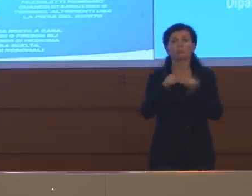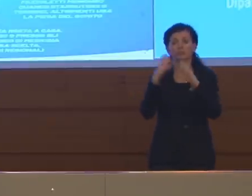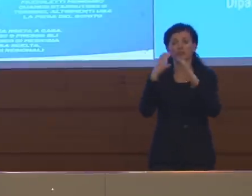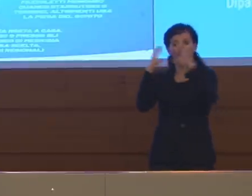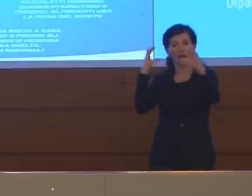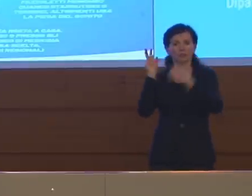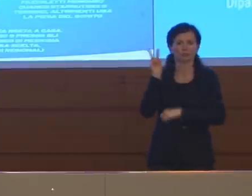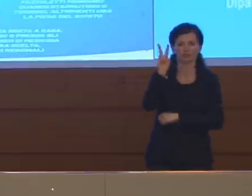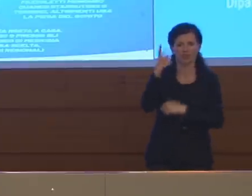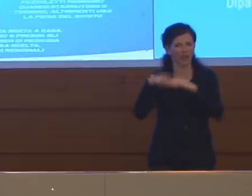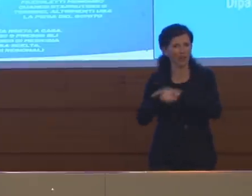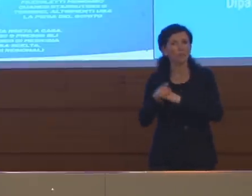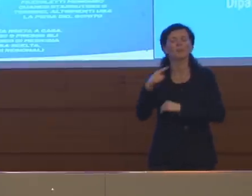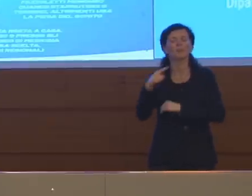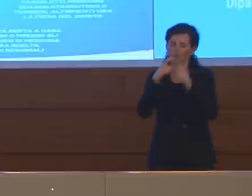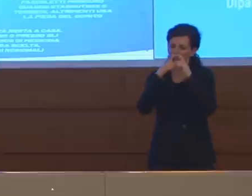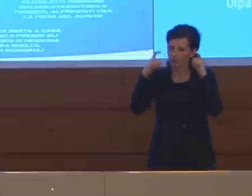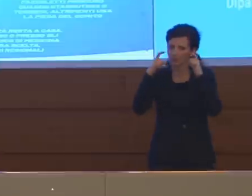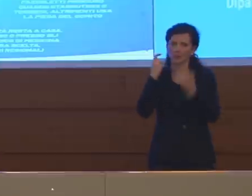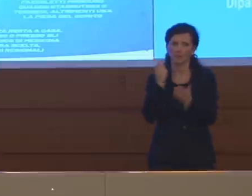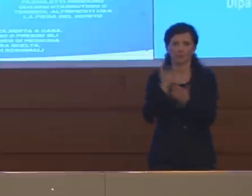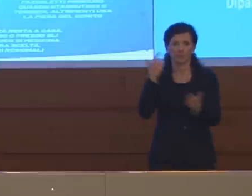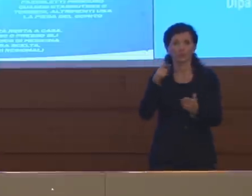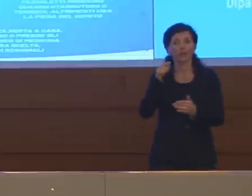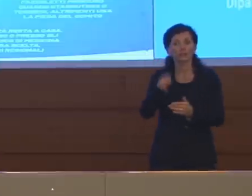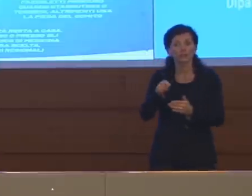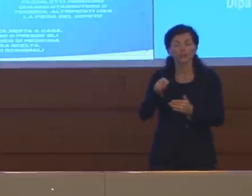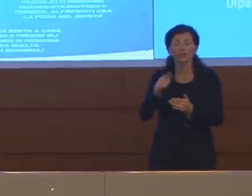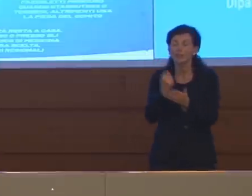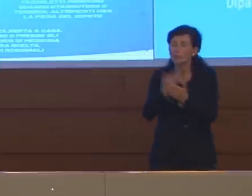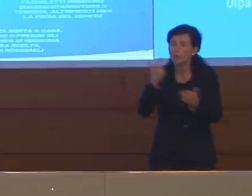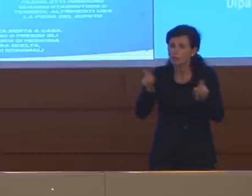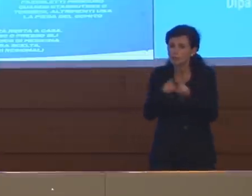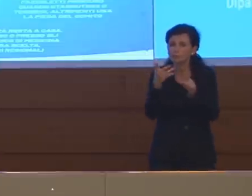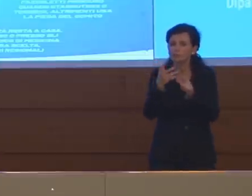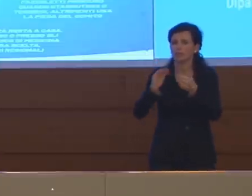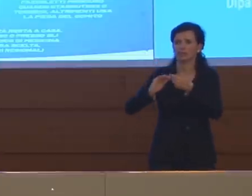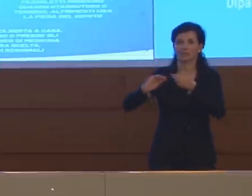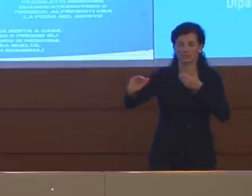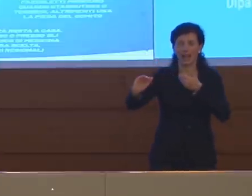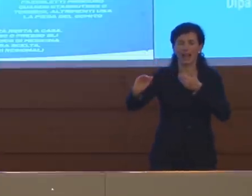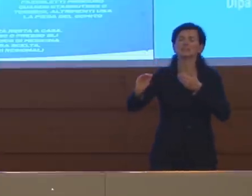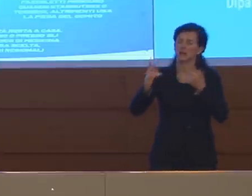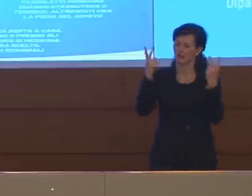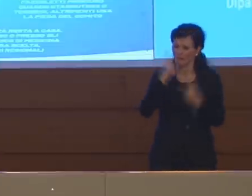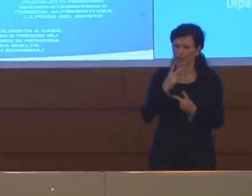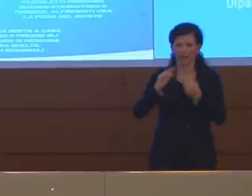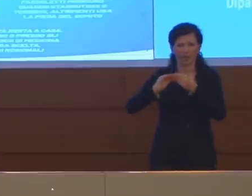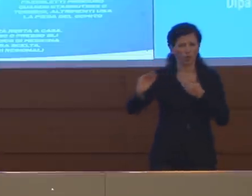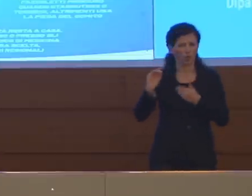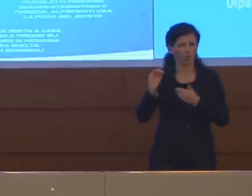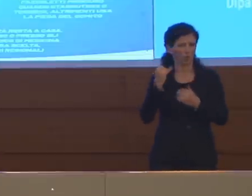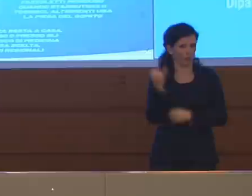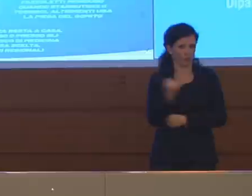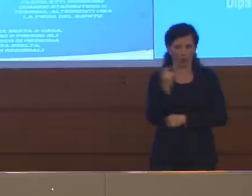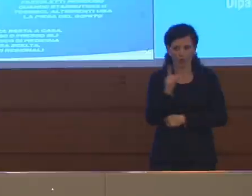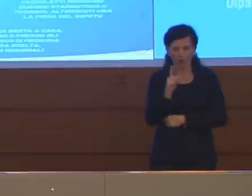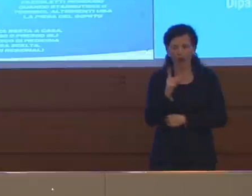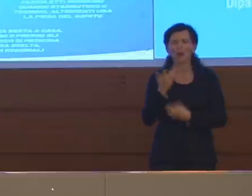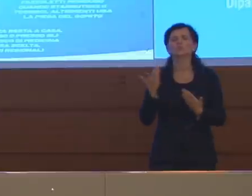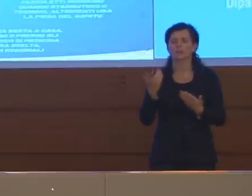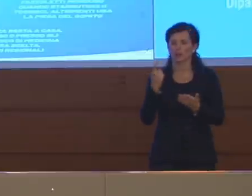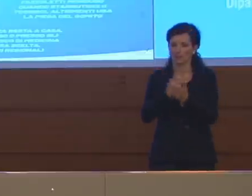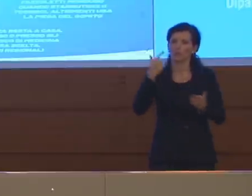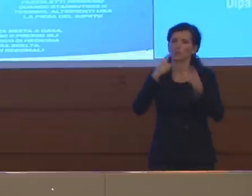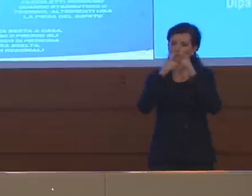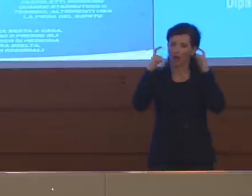trasporto. Sono ambienti confinati dove mantenere il distanziamento sociale non è facile o possono esserci delle condizioni in cui non riusciamo a mantenerlo.